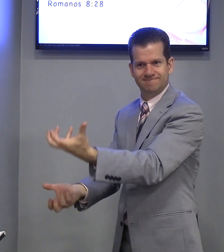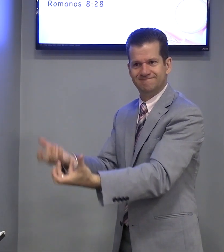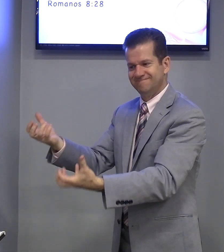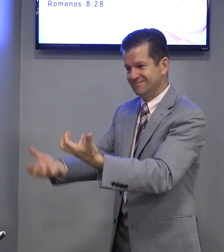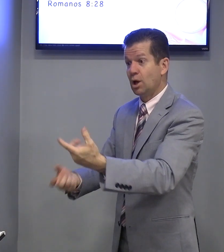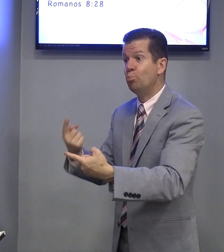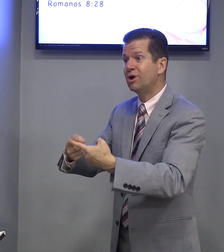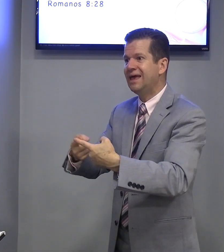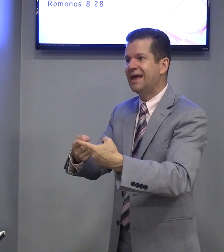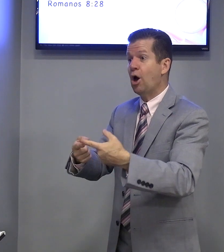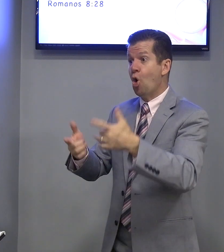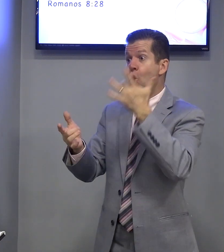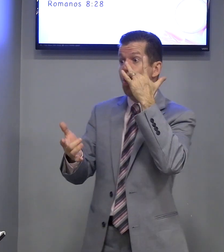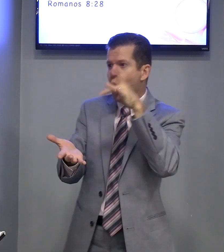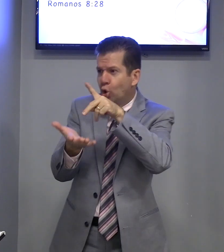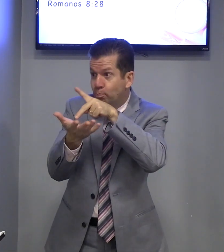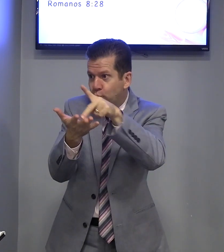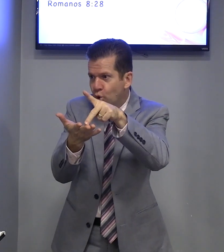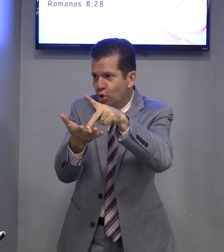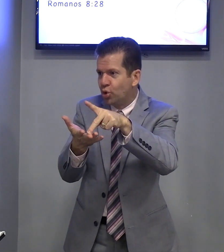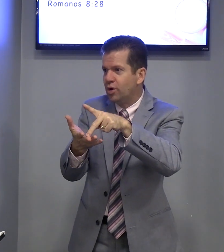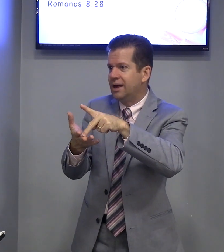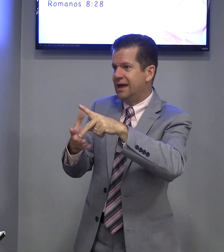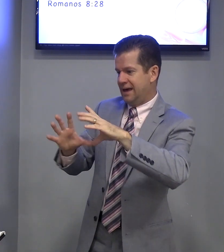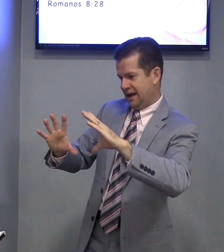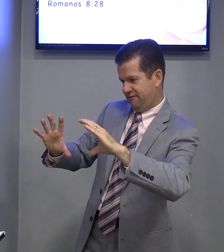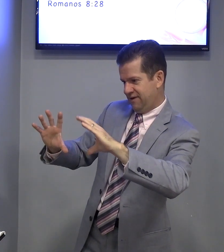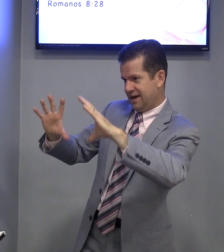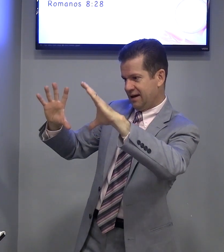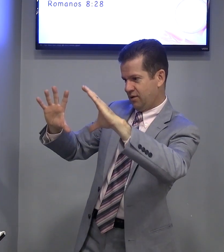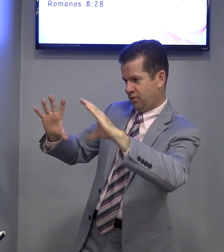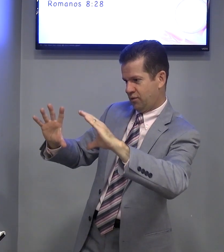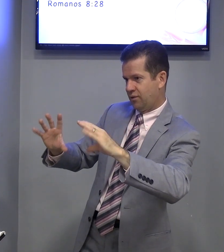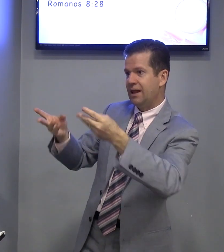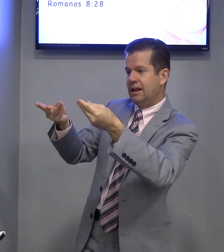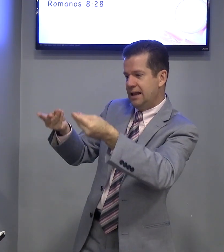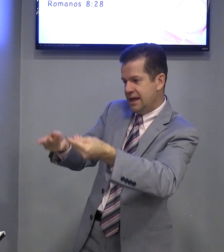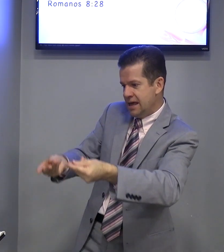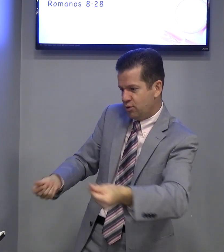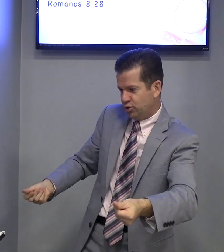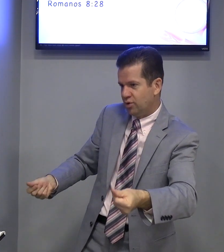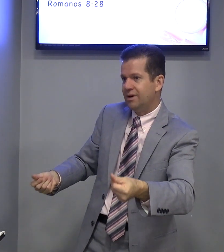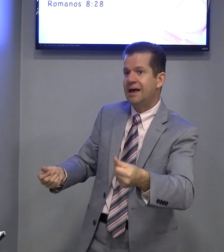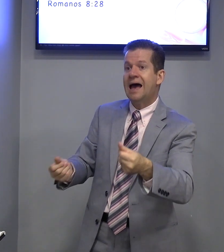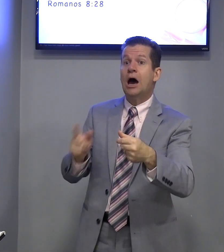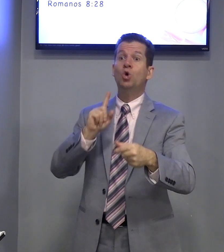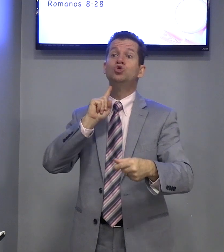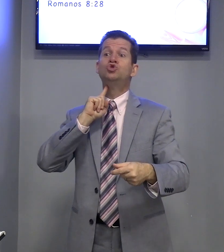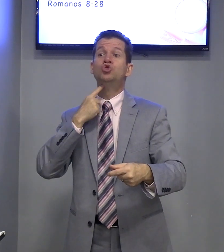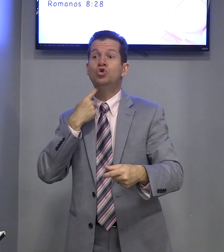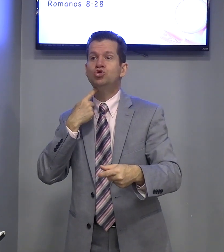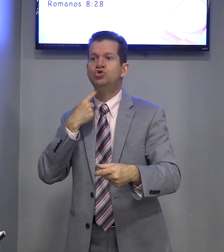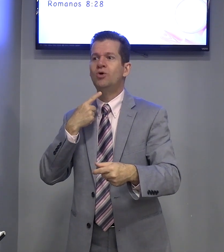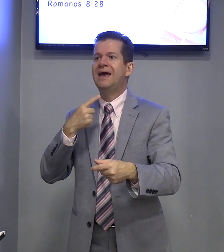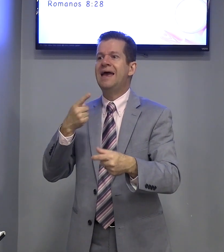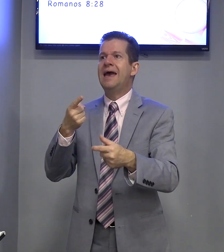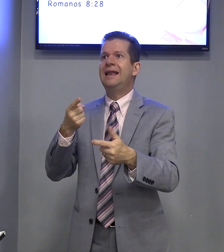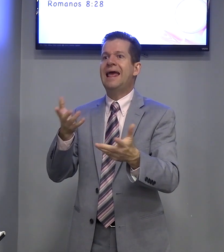Por quê? O ouro puro, ele fica líquido. O sujo, ele